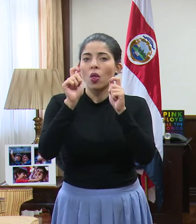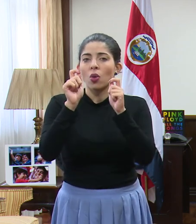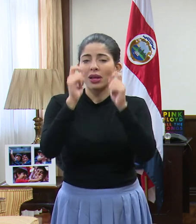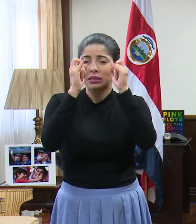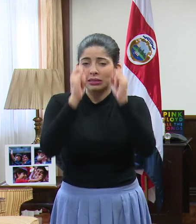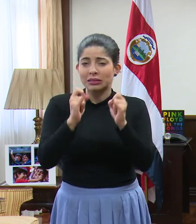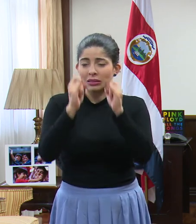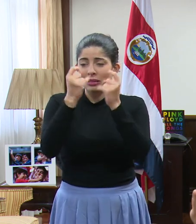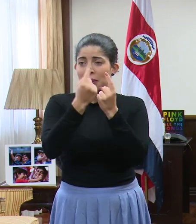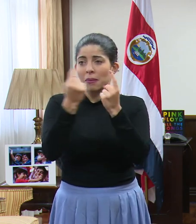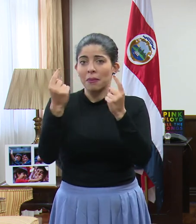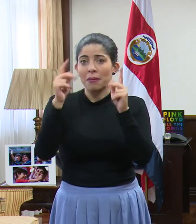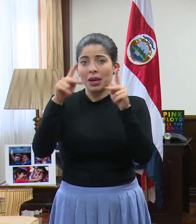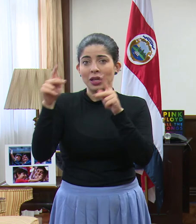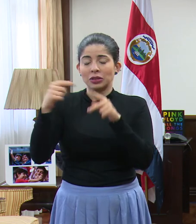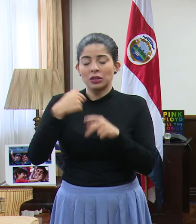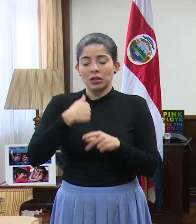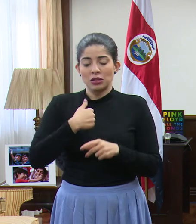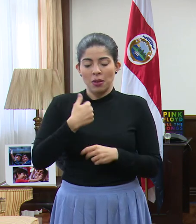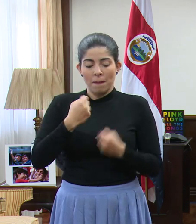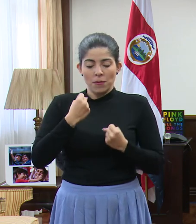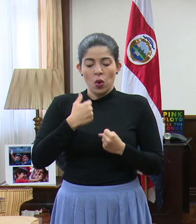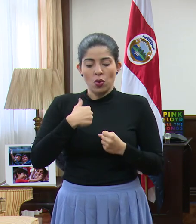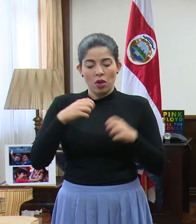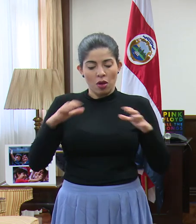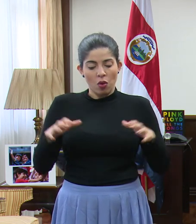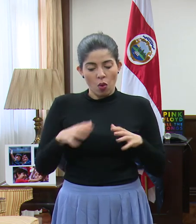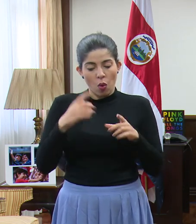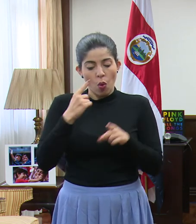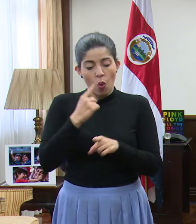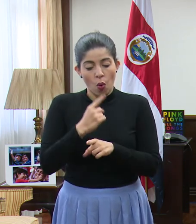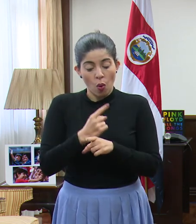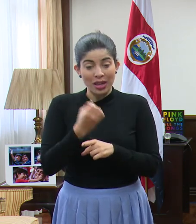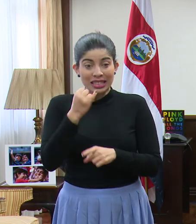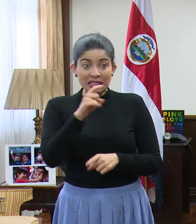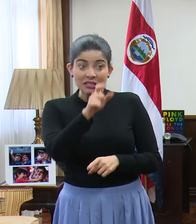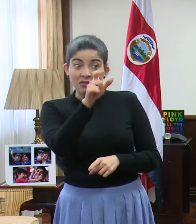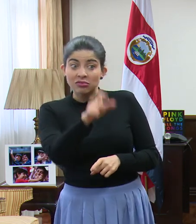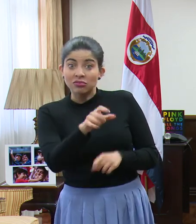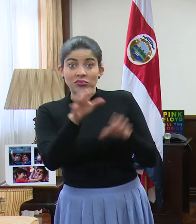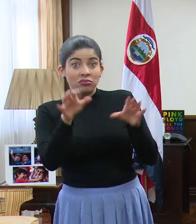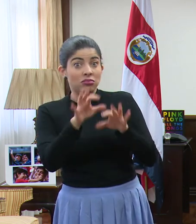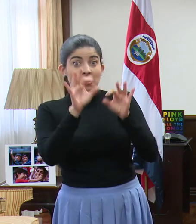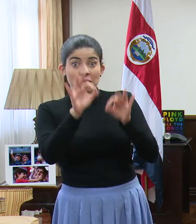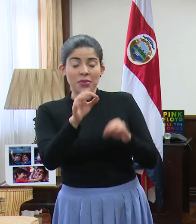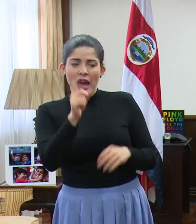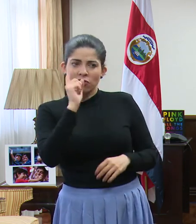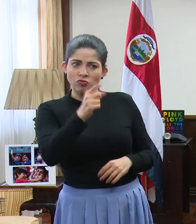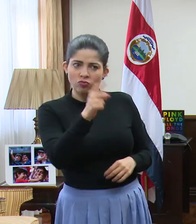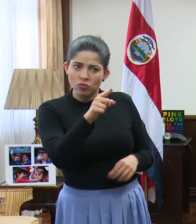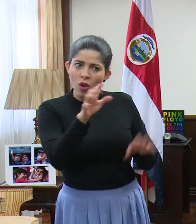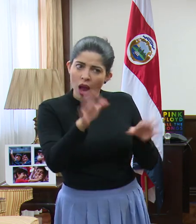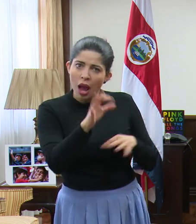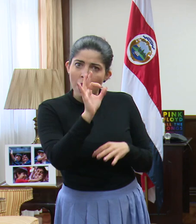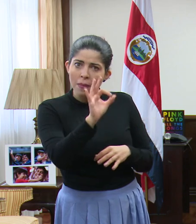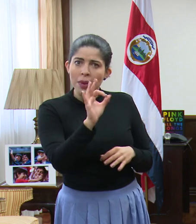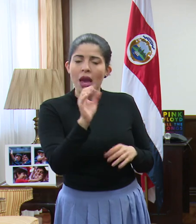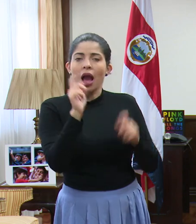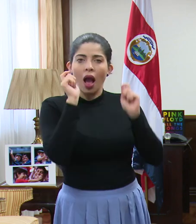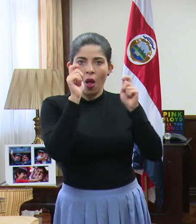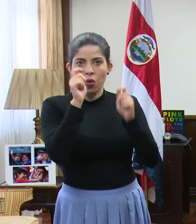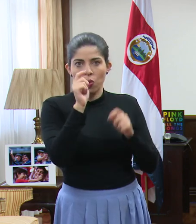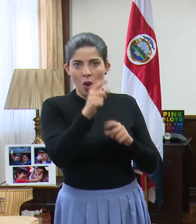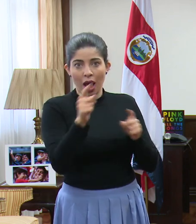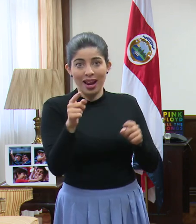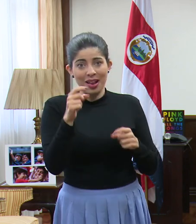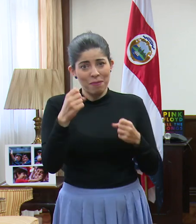persona, de hacer lo correcto y decirle a quien no lo está haciendo bien, hágalo bien y educar. Ese es